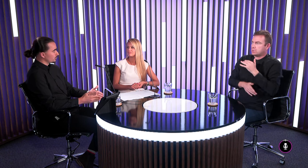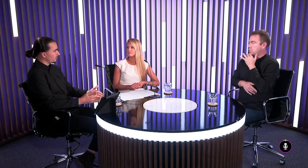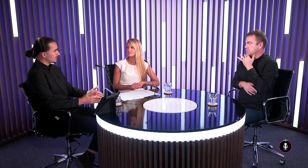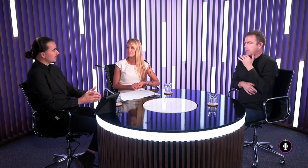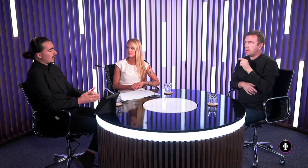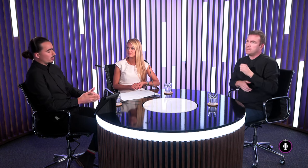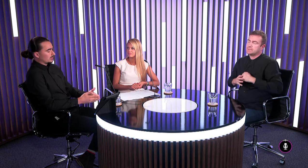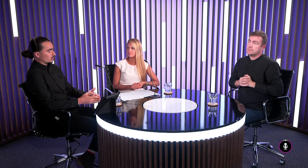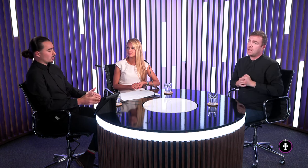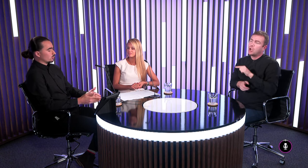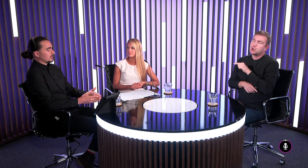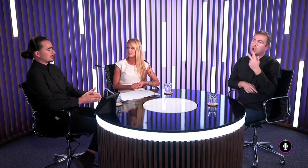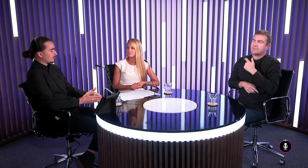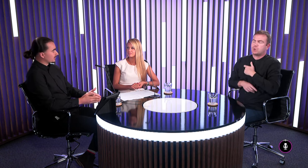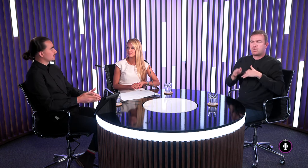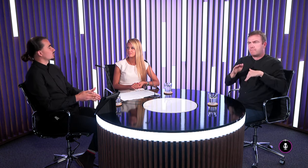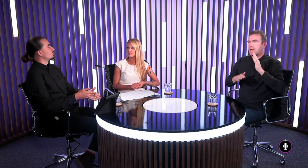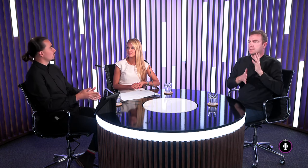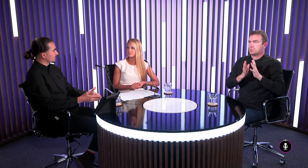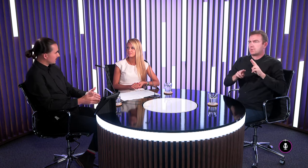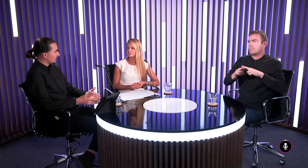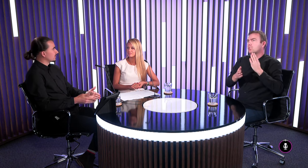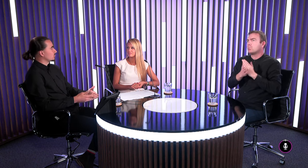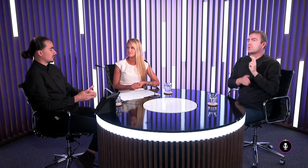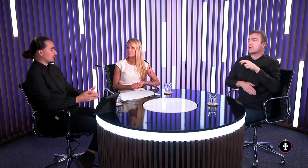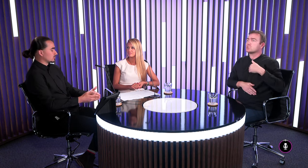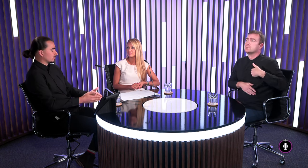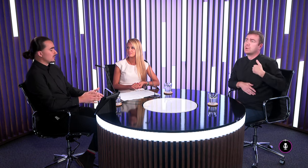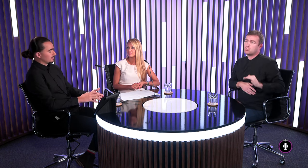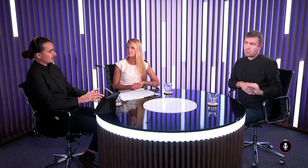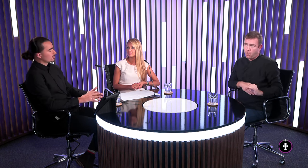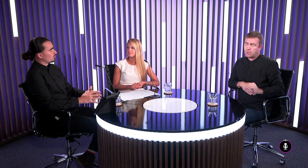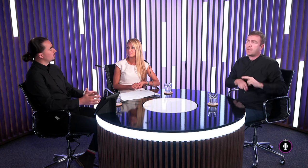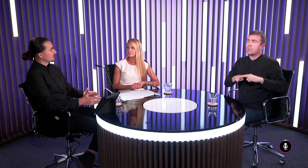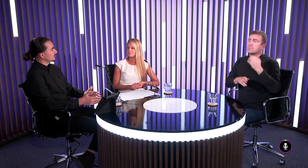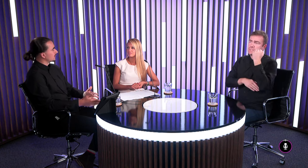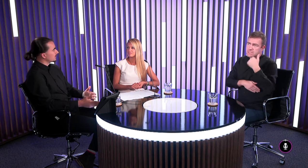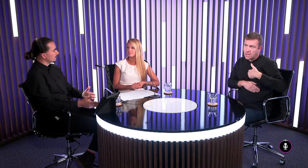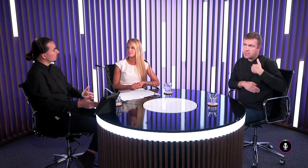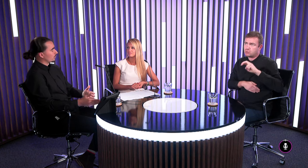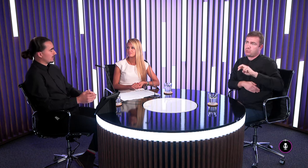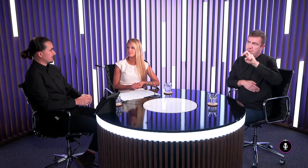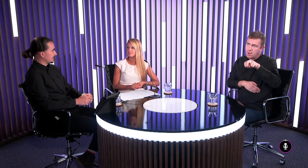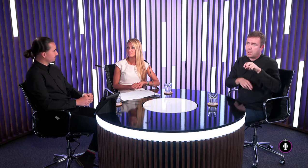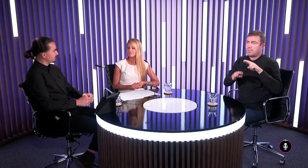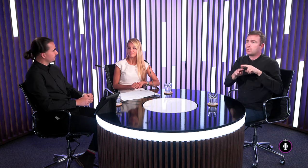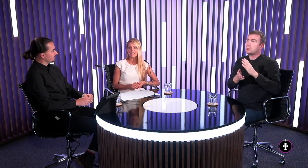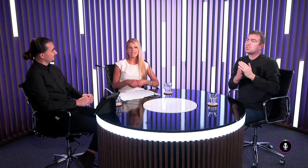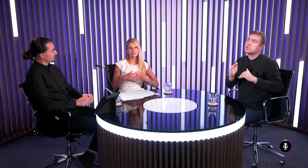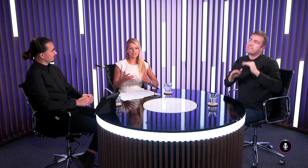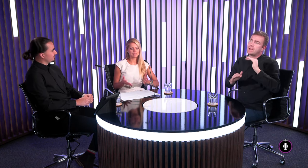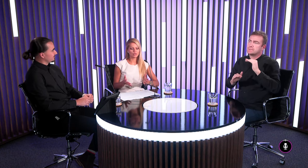rokov to bol ten posunkový jazyk a od tých troch rokov už presne tá materská škôlka už tá základná škola tak tam už sa to tak začalo obracať na ten hovorený jazyk